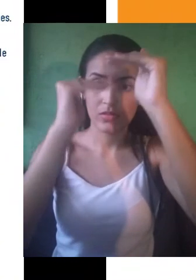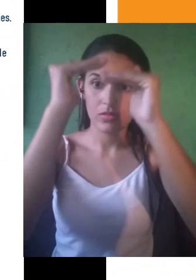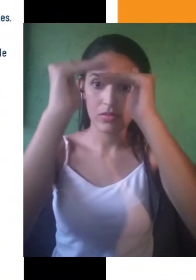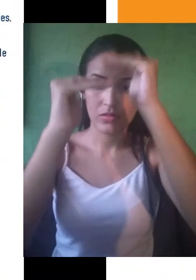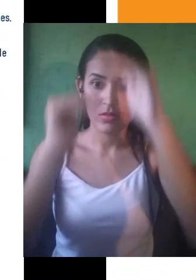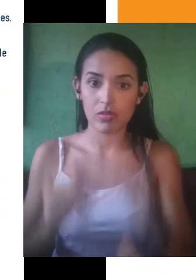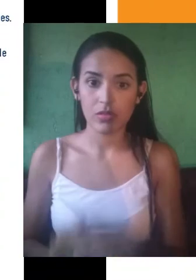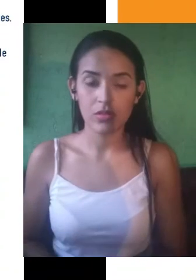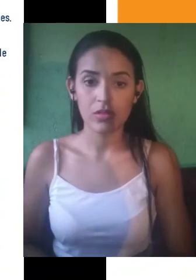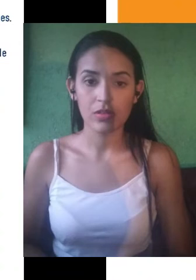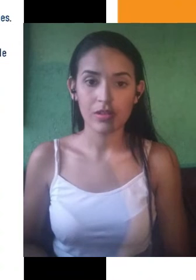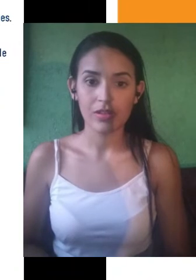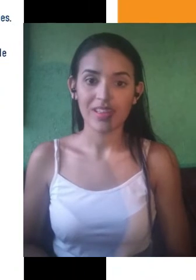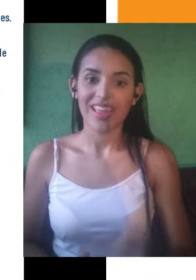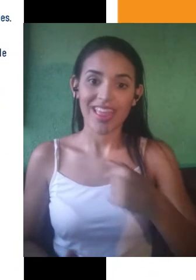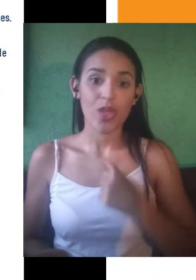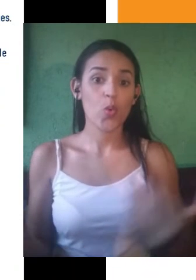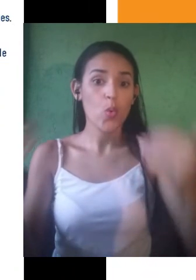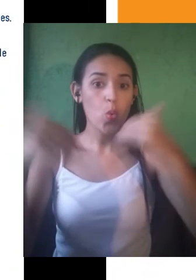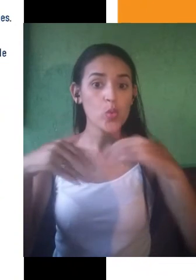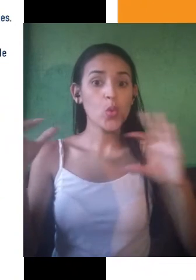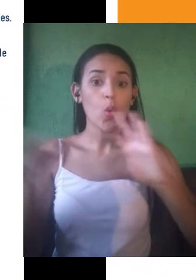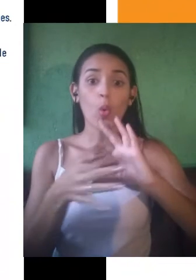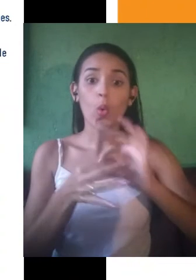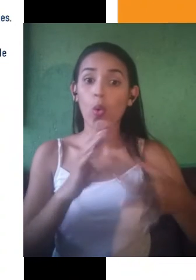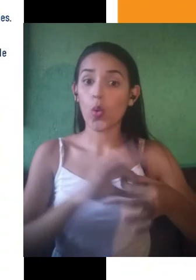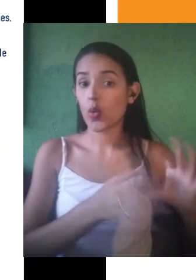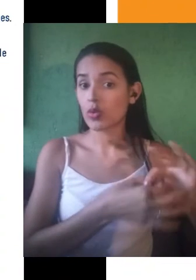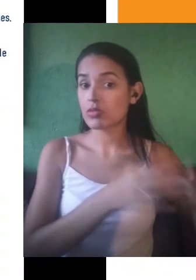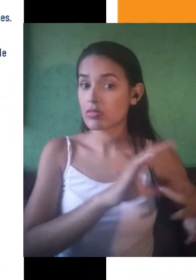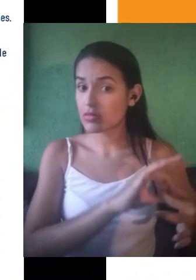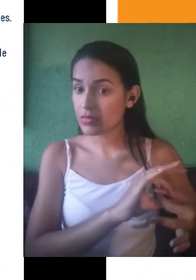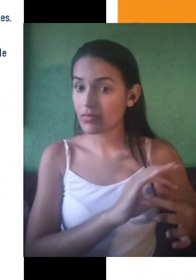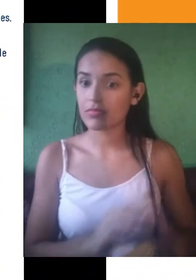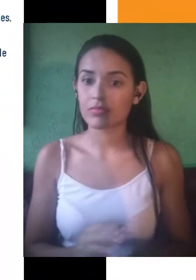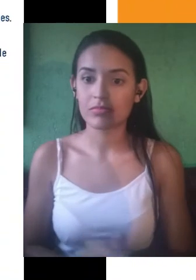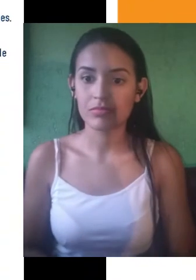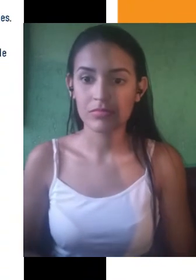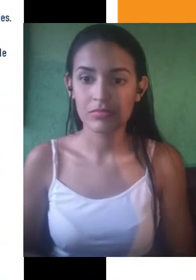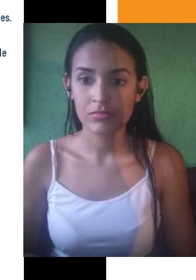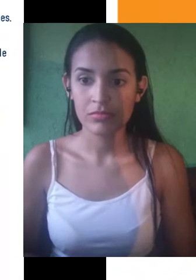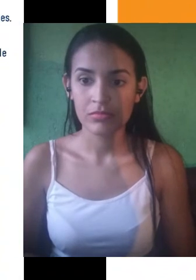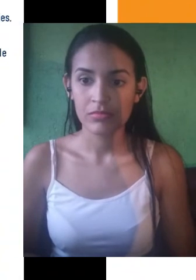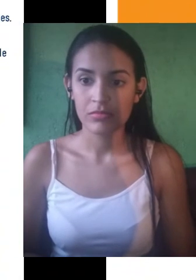coesão que são importantes. No desenvolvimento 2, por exemplo, eu já começo usando uma